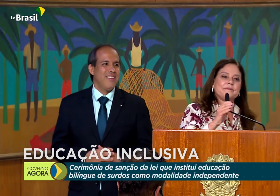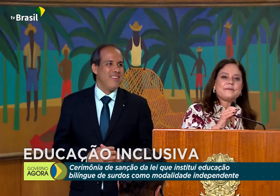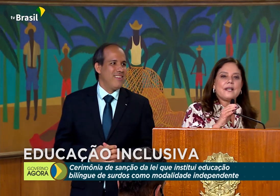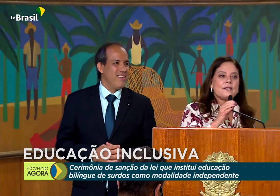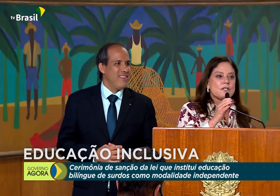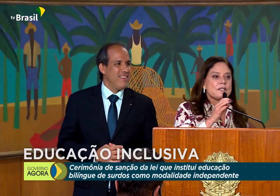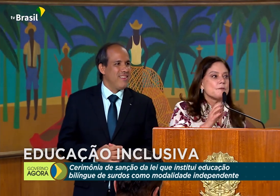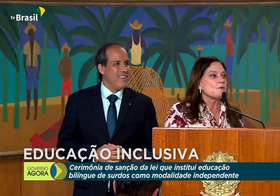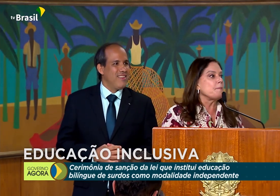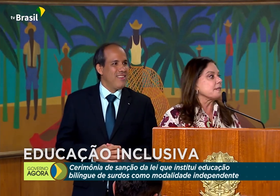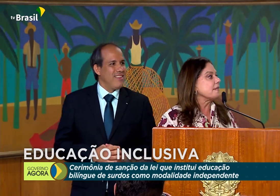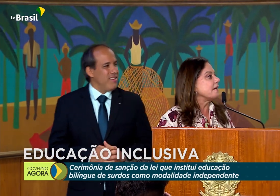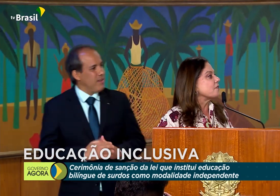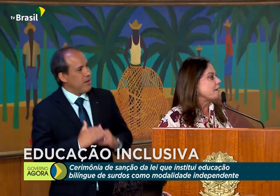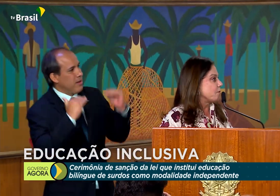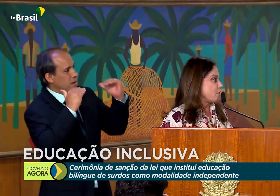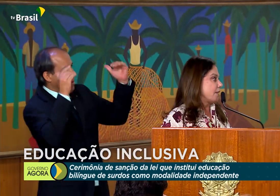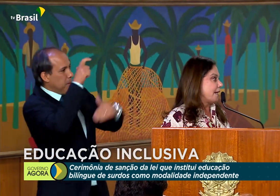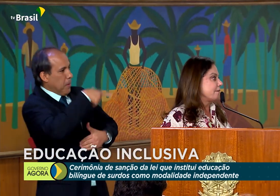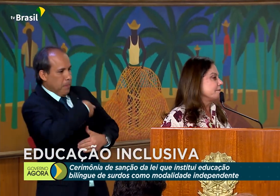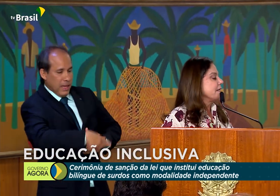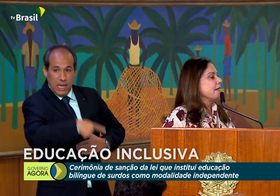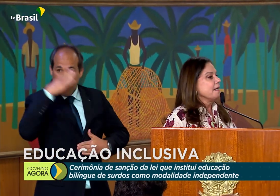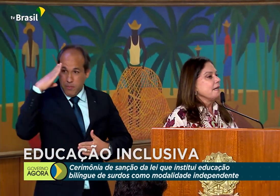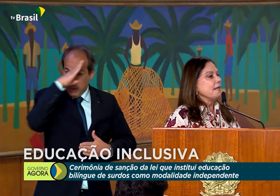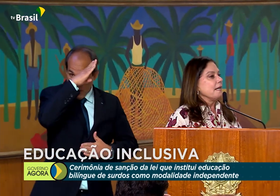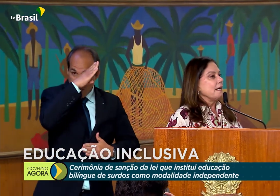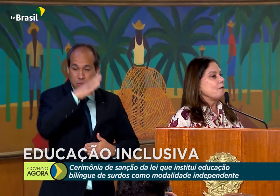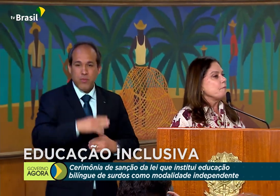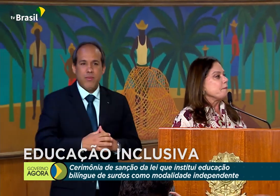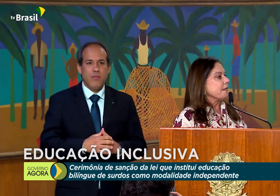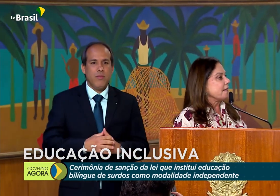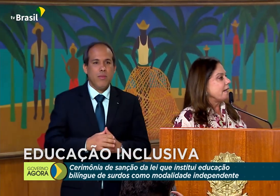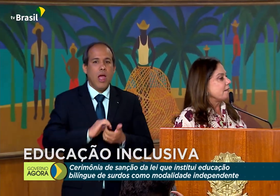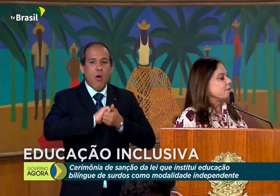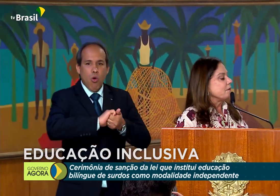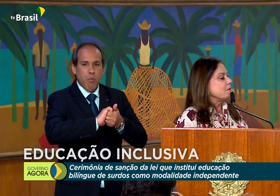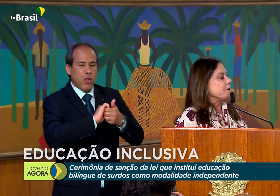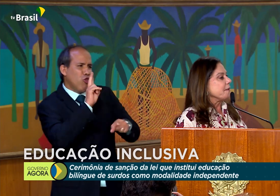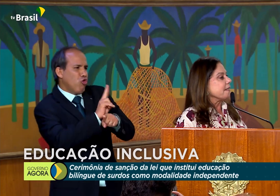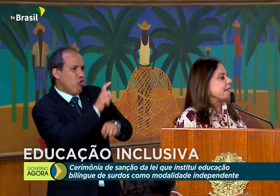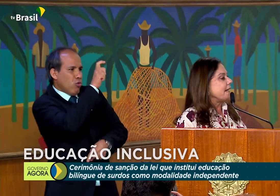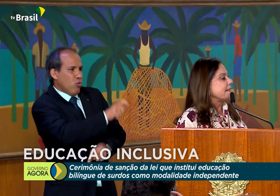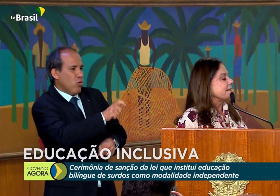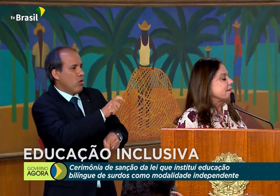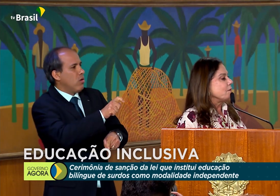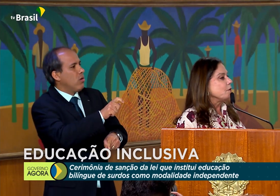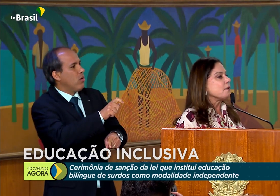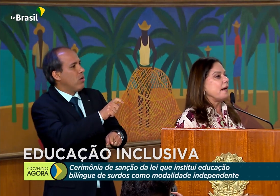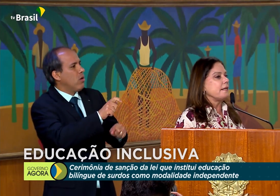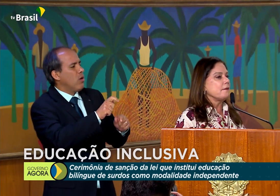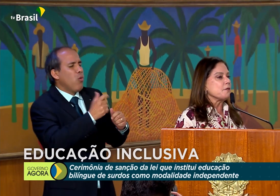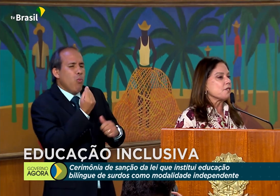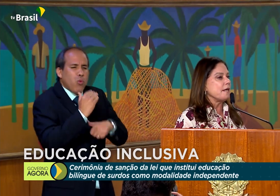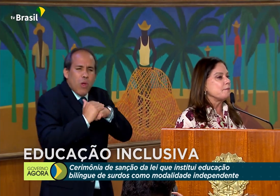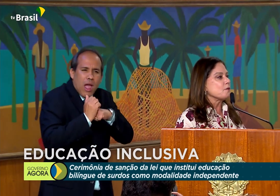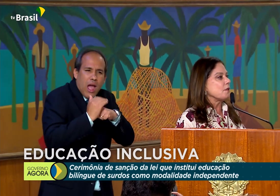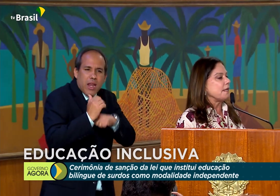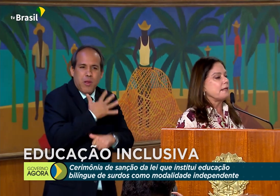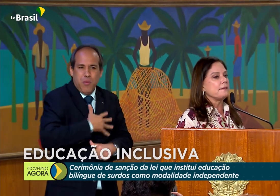Agradeço a senhor presidente Jair Bolsonaro. Ao cumprimentá-lo, cumprimentar com muito carinho a Michele Bolsonaro,